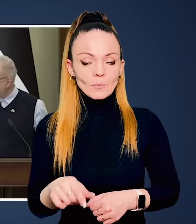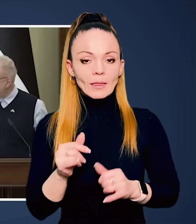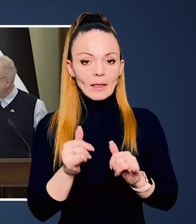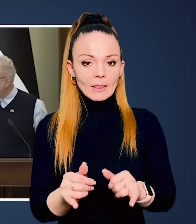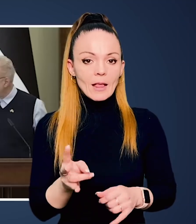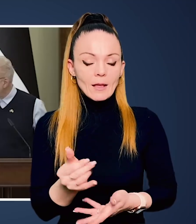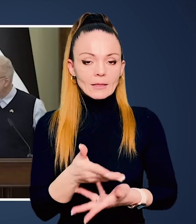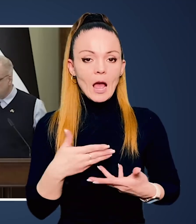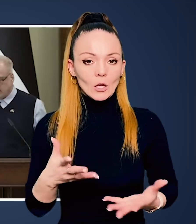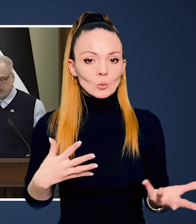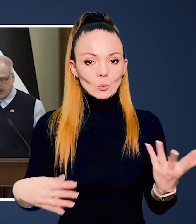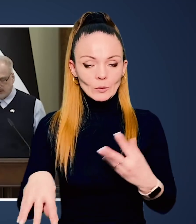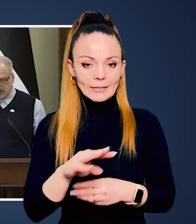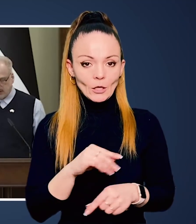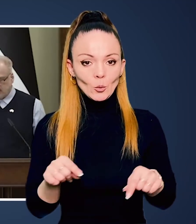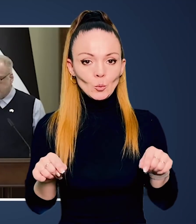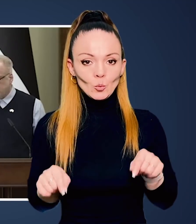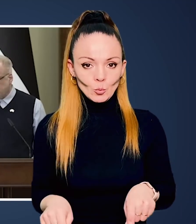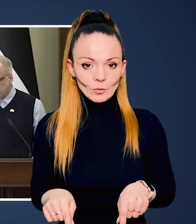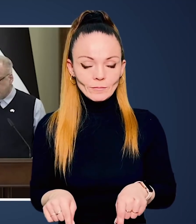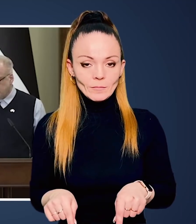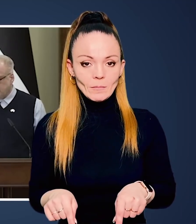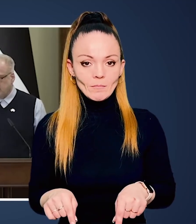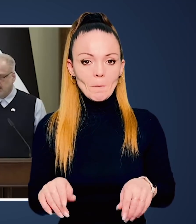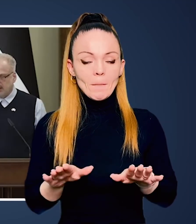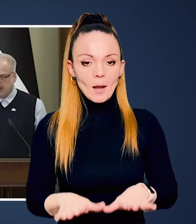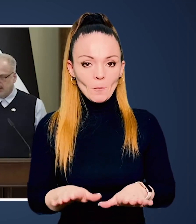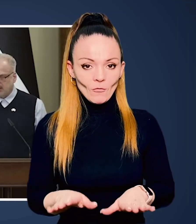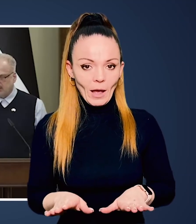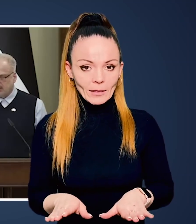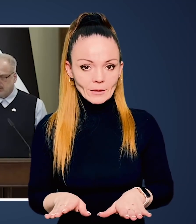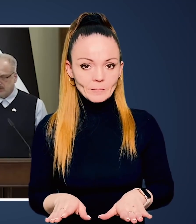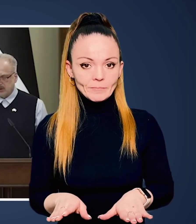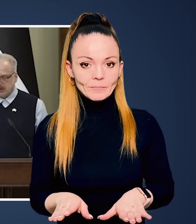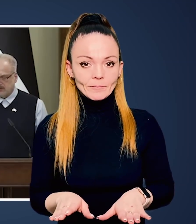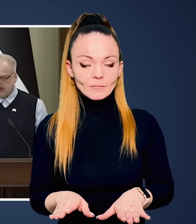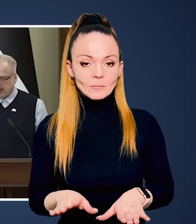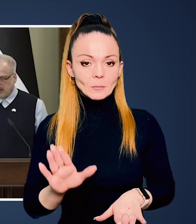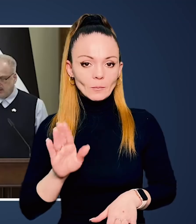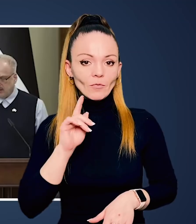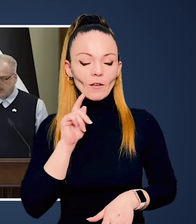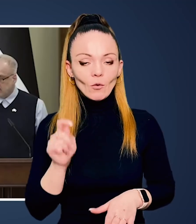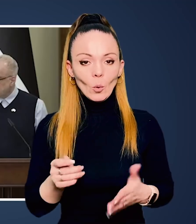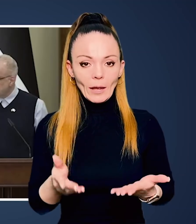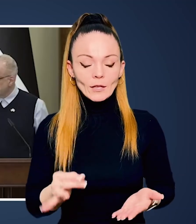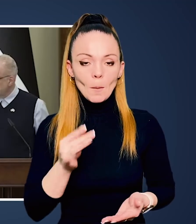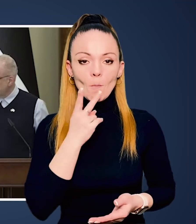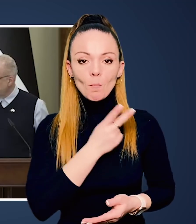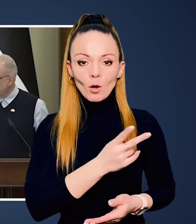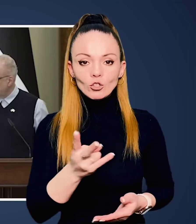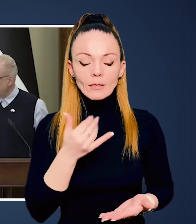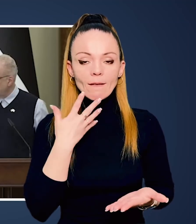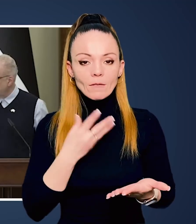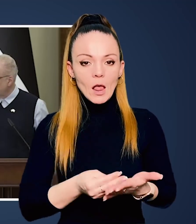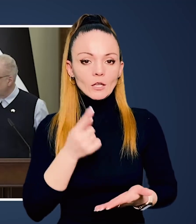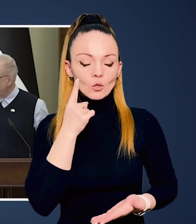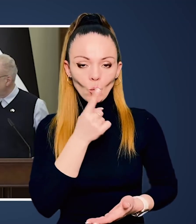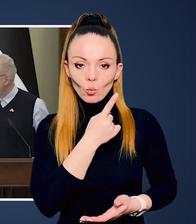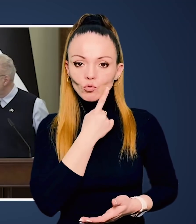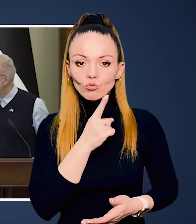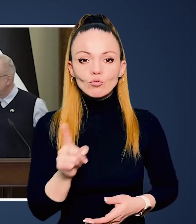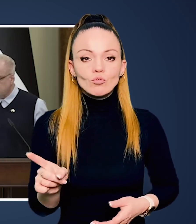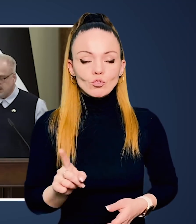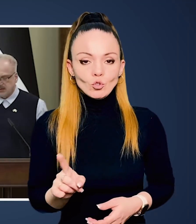також для нас усіх тут, перебувати в Україні,